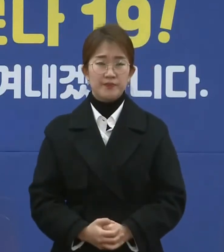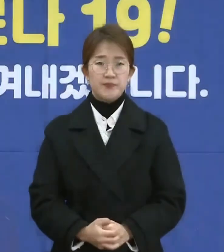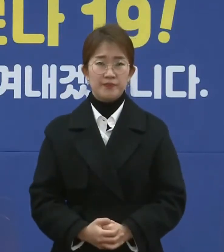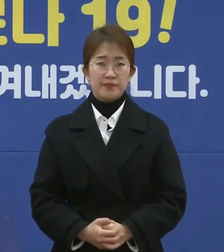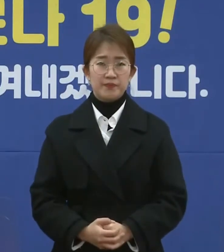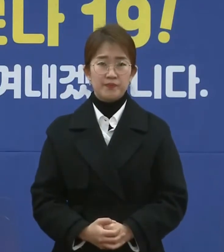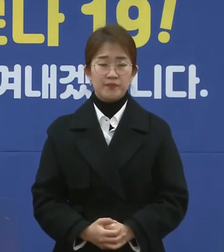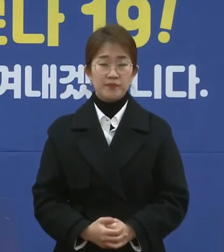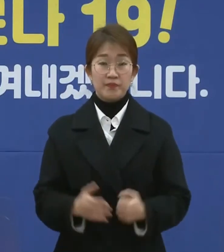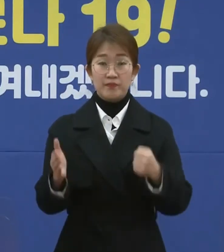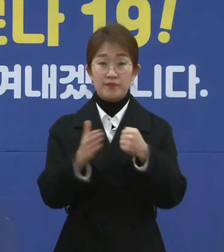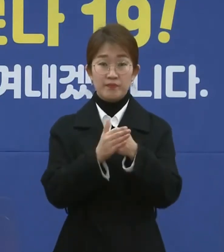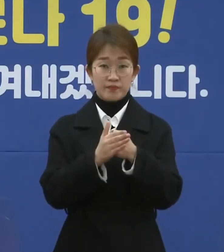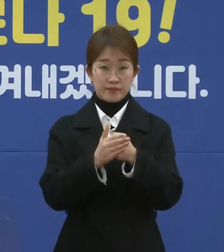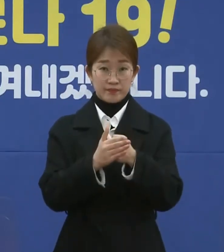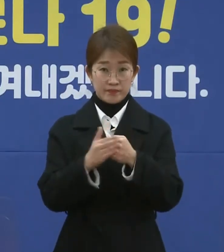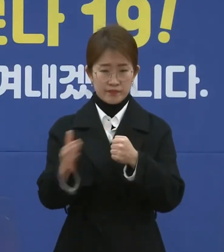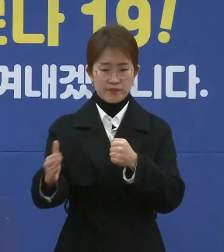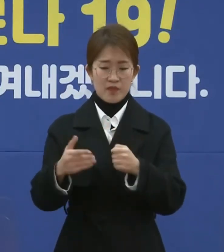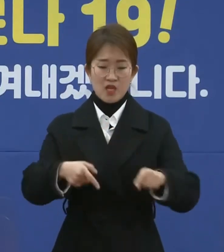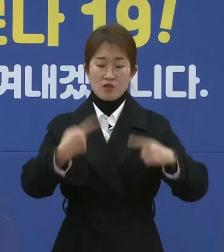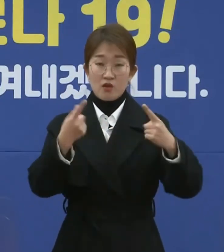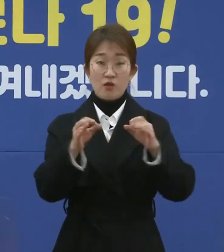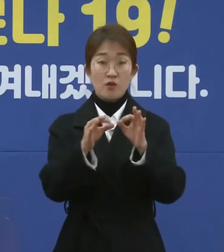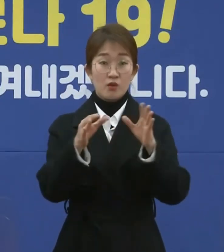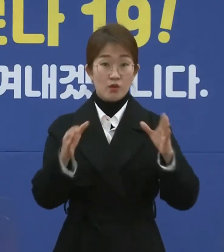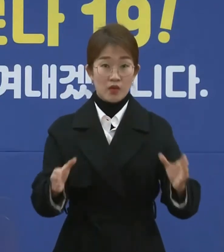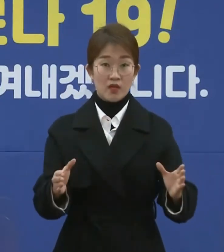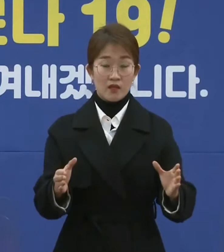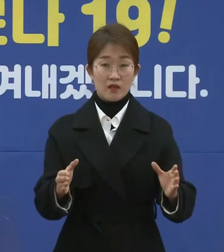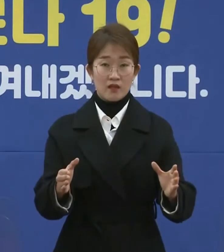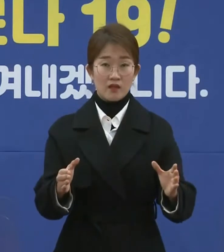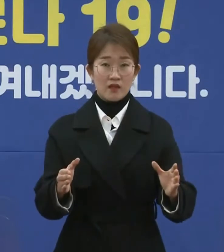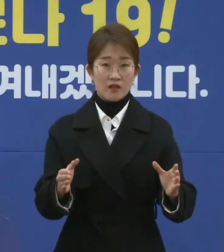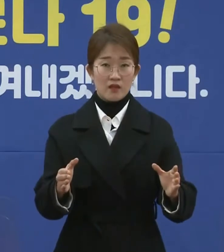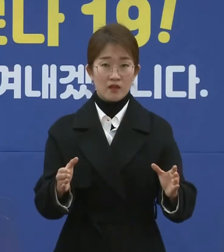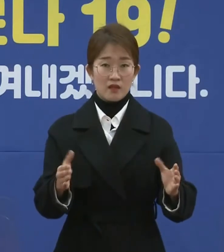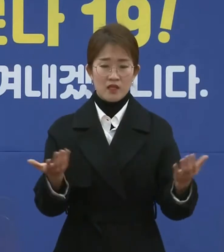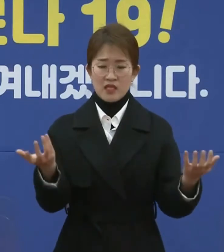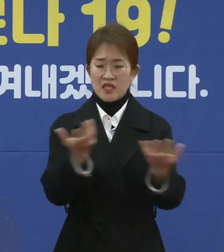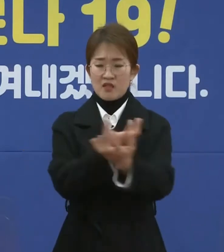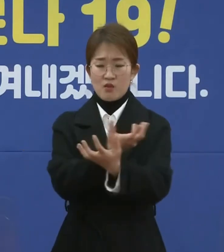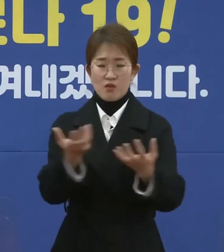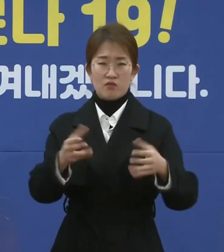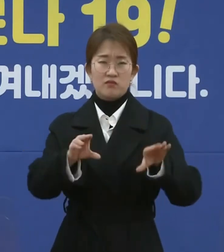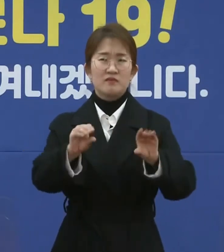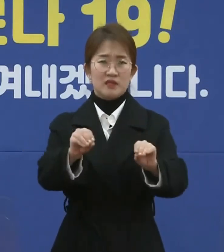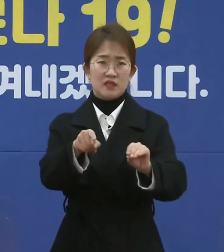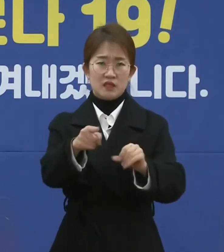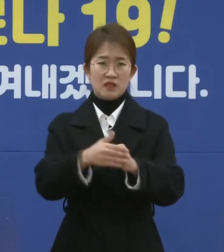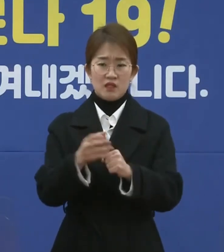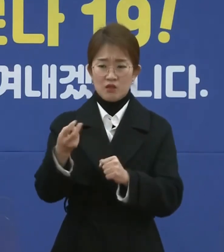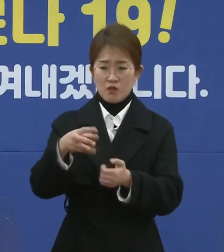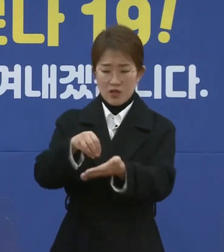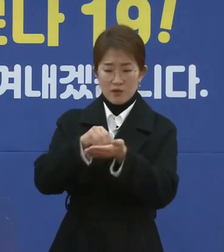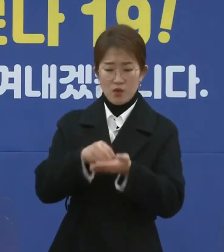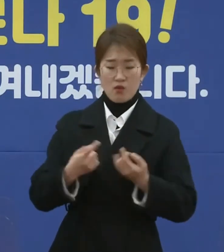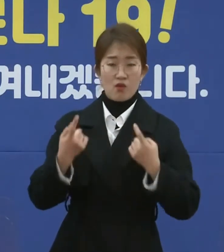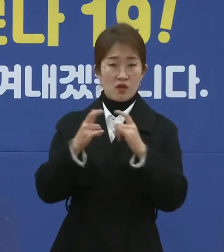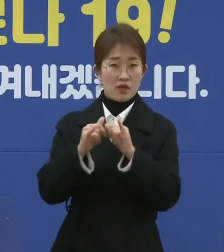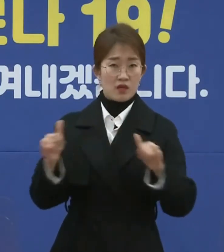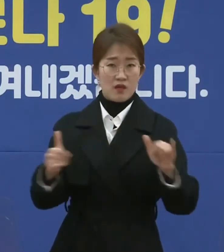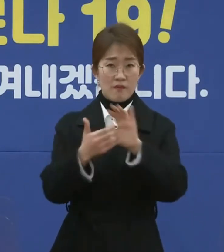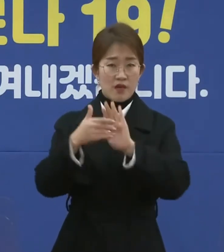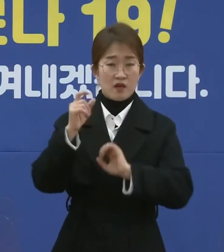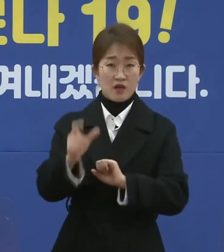그래서 이에 따라서 저희들이 설 연휴 기간 동안 이동 자제 권고 및 입도객 대상 방역 강화